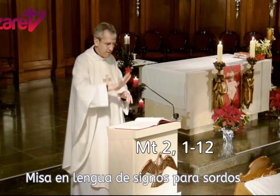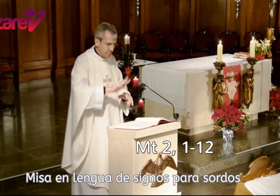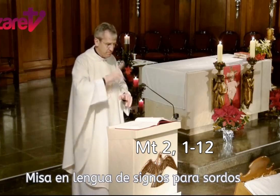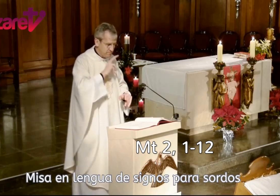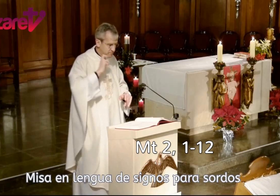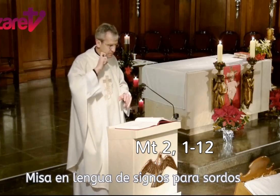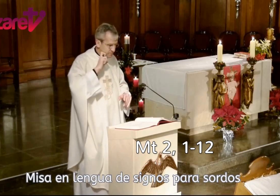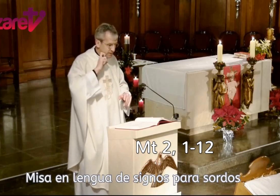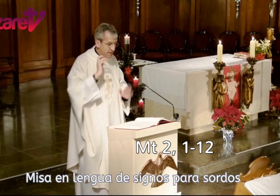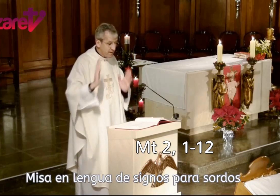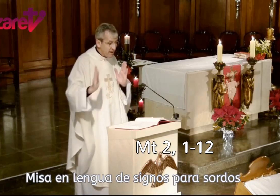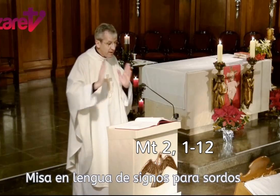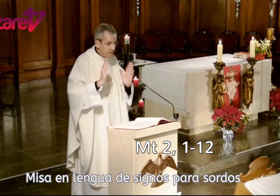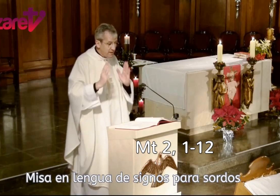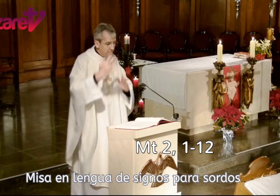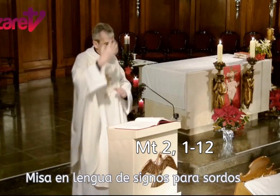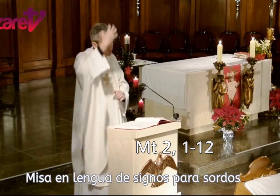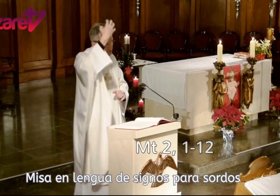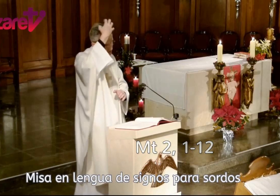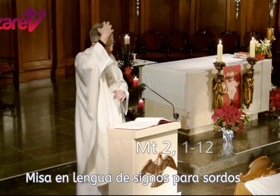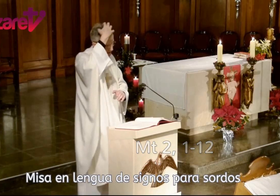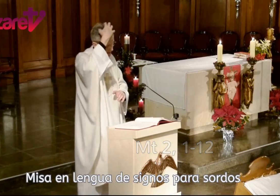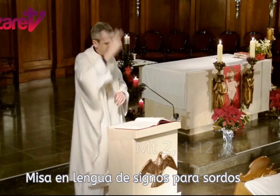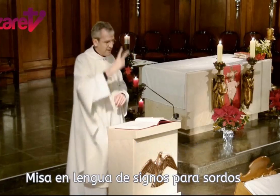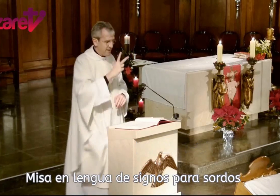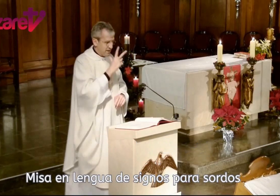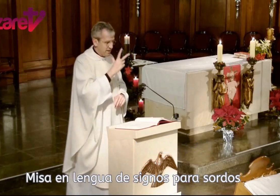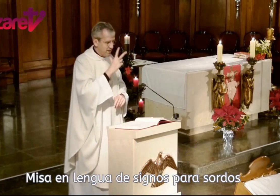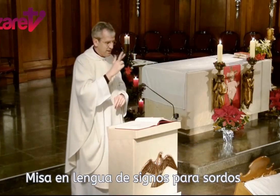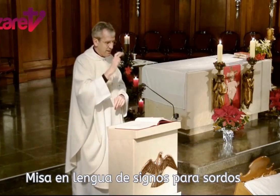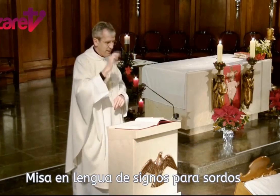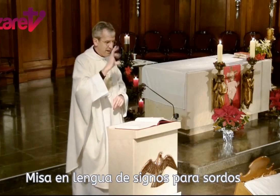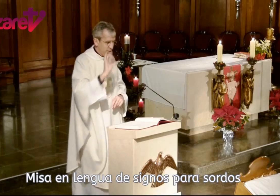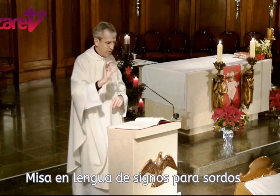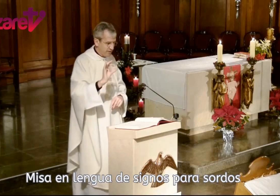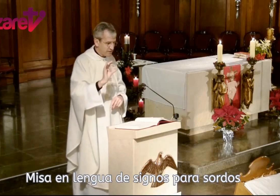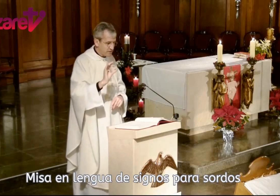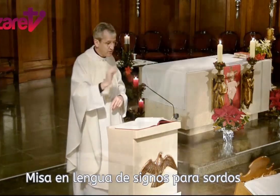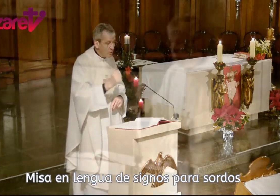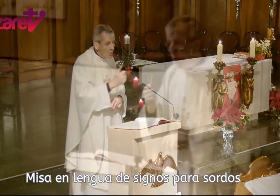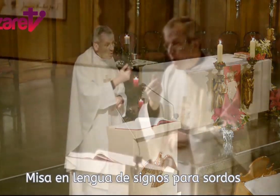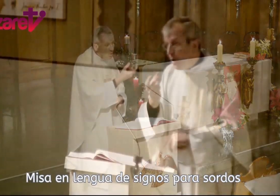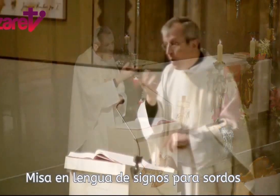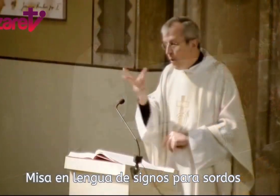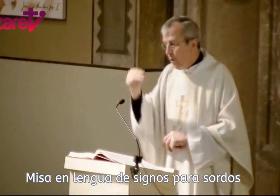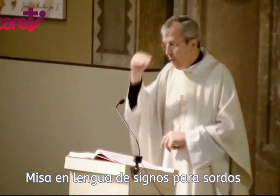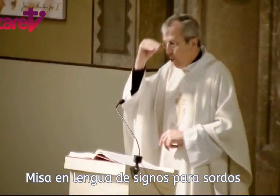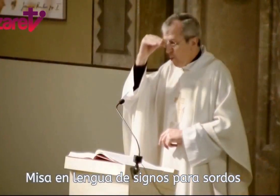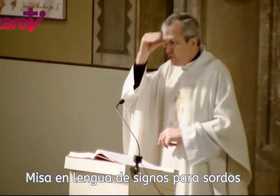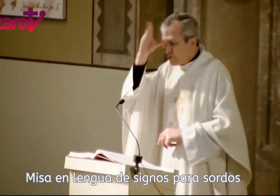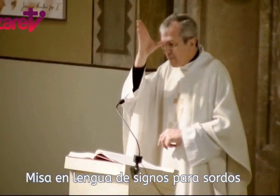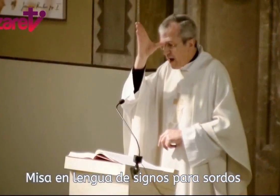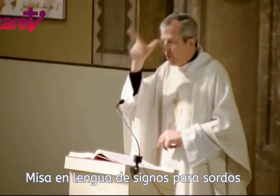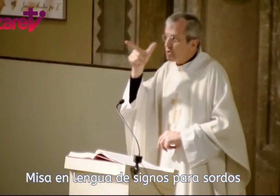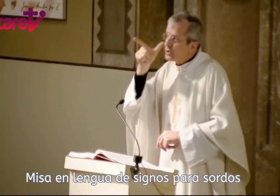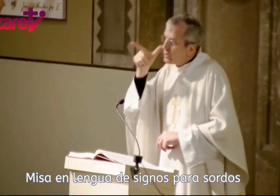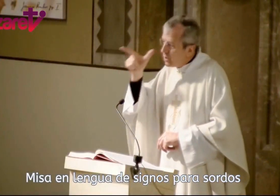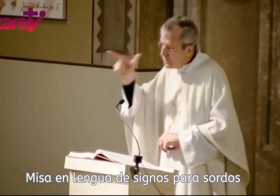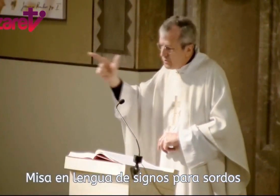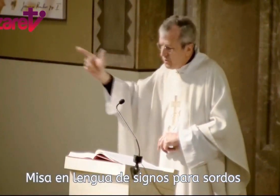En tiempos del rey Herodes, unos magos de